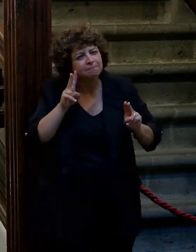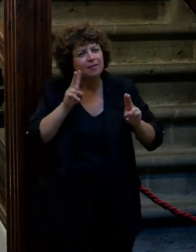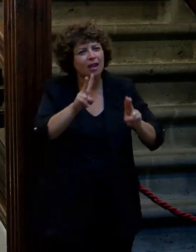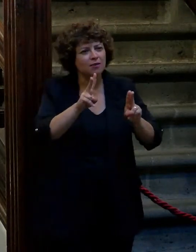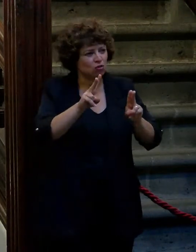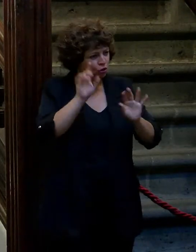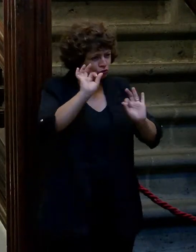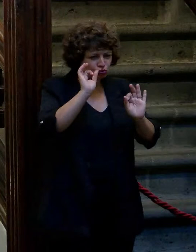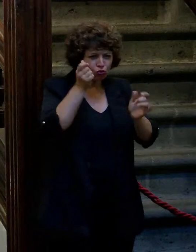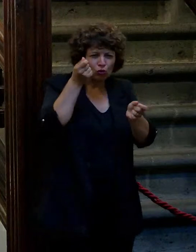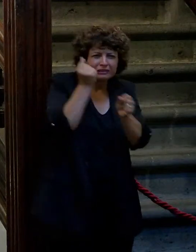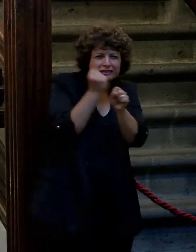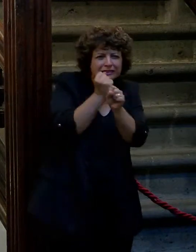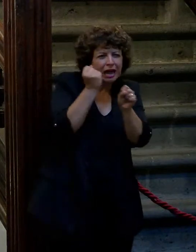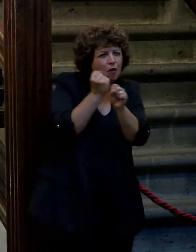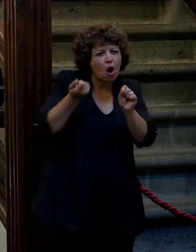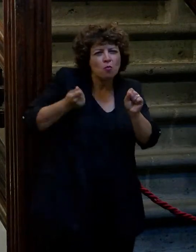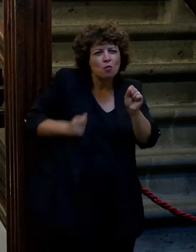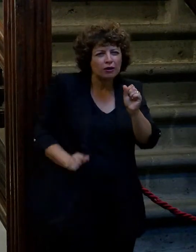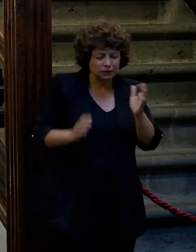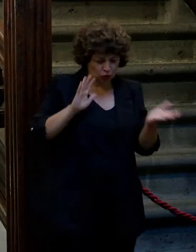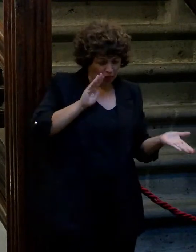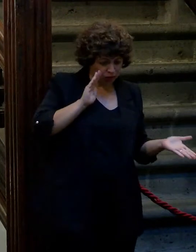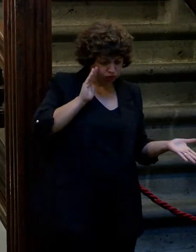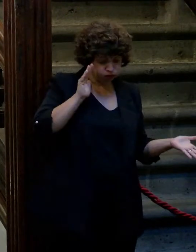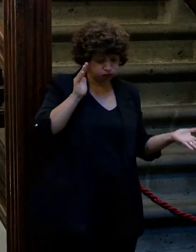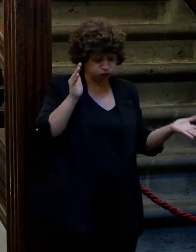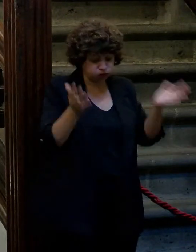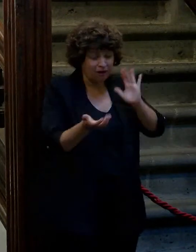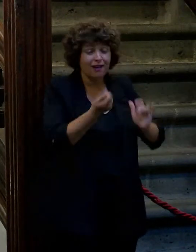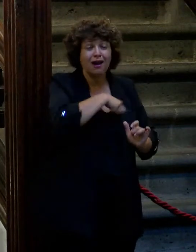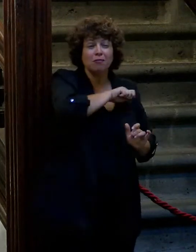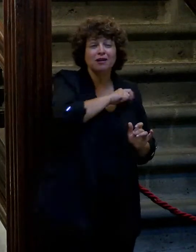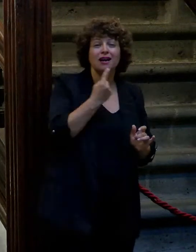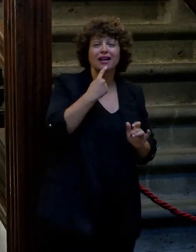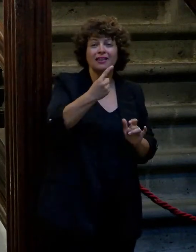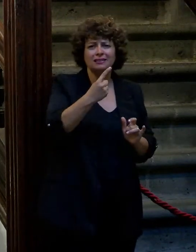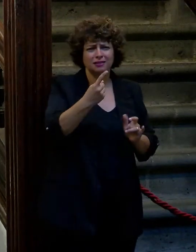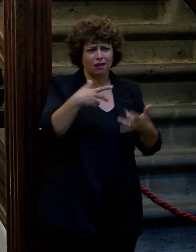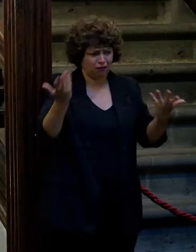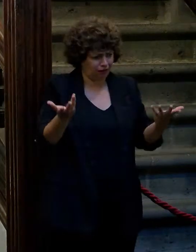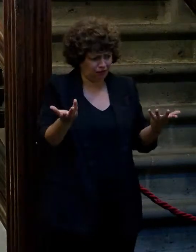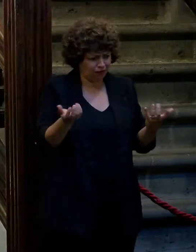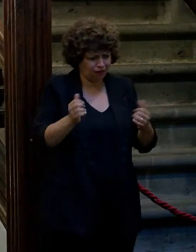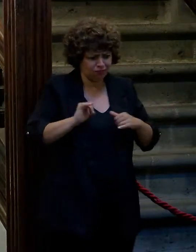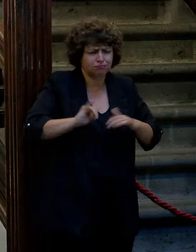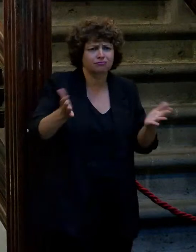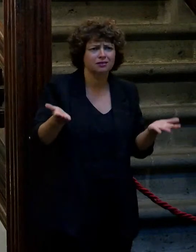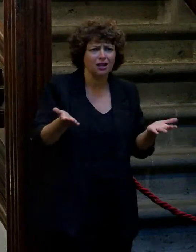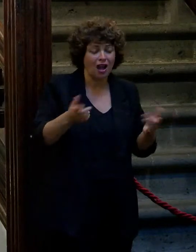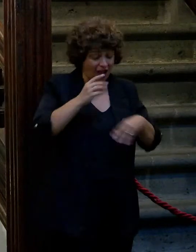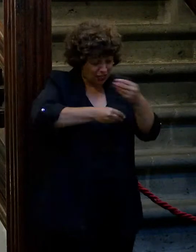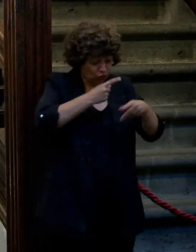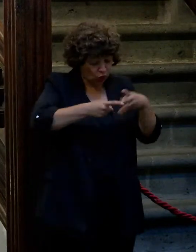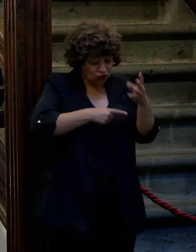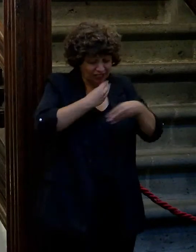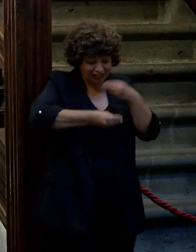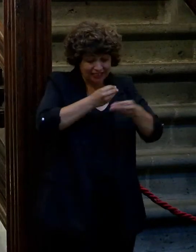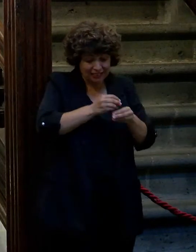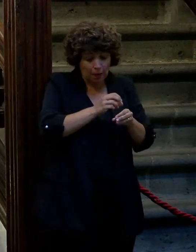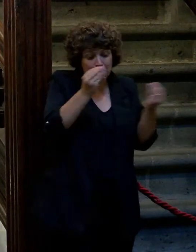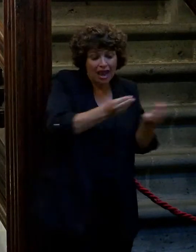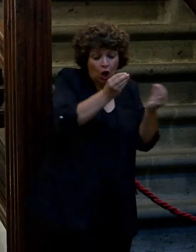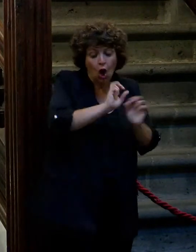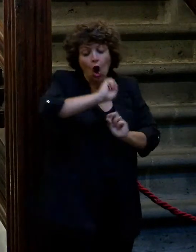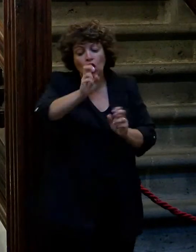lo que es su obra y lo que ha cuento y toda esa transición como la España que decía hemos vuelto que coño vamos a volver hay cosas que te salen mejor y cosas que te salen peor